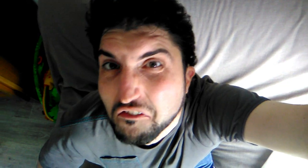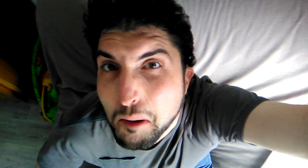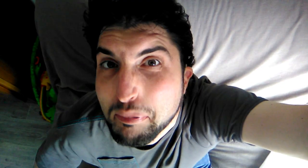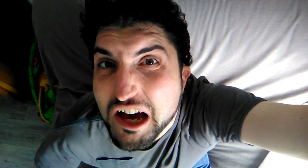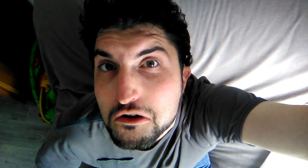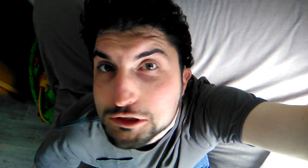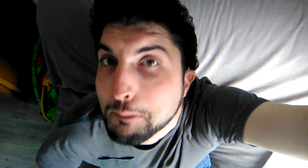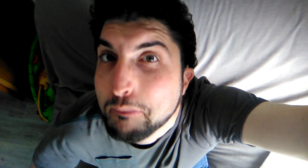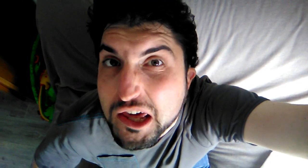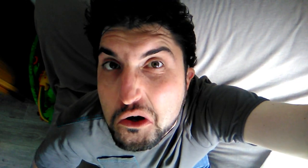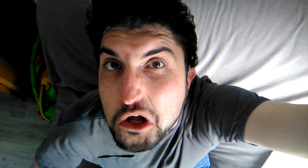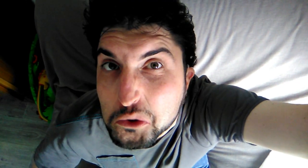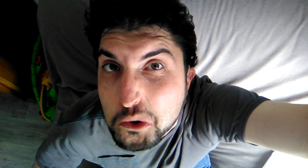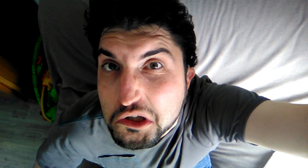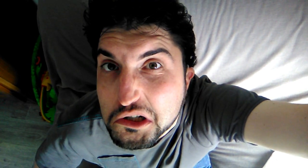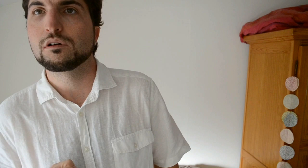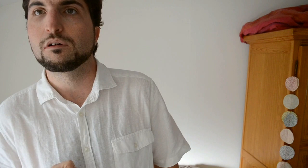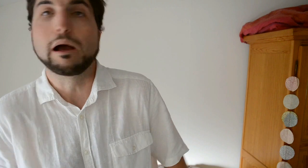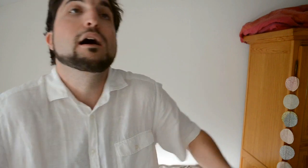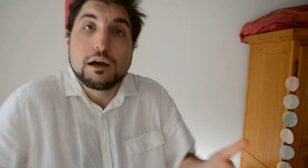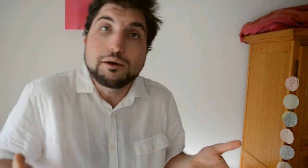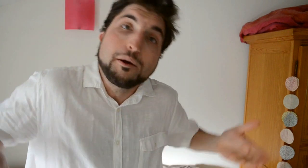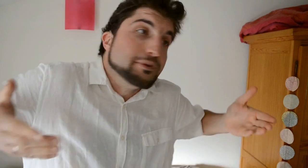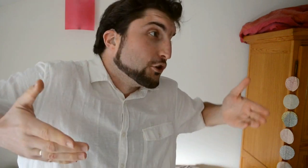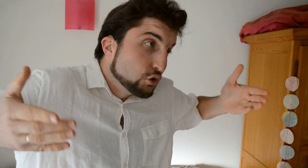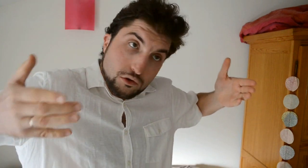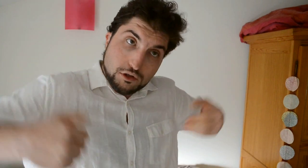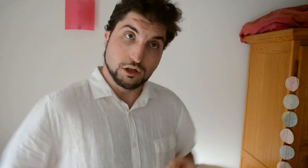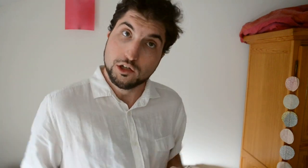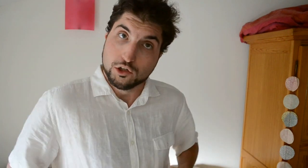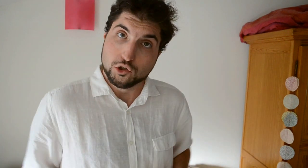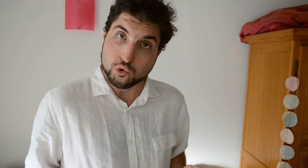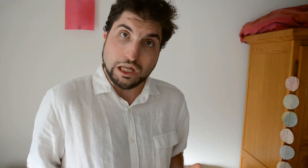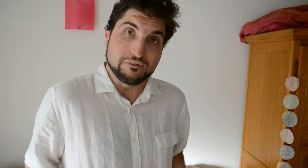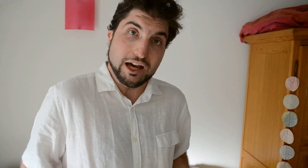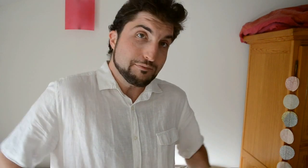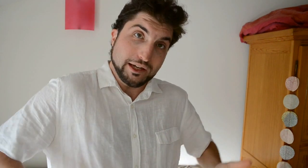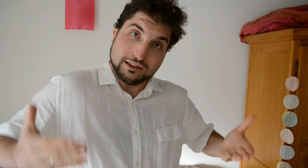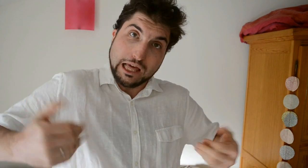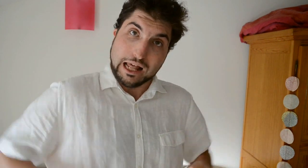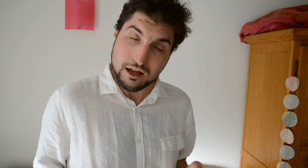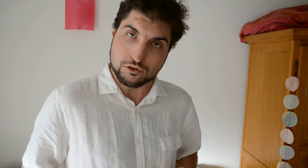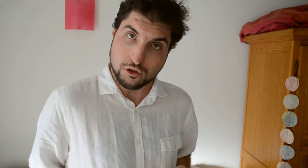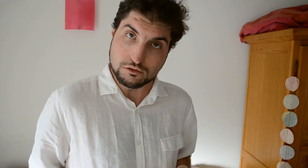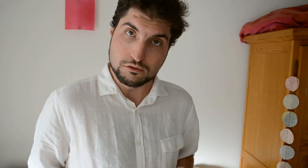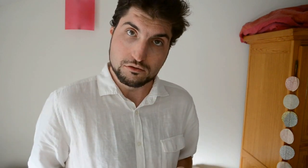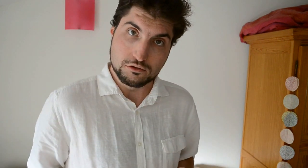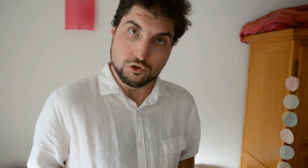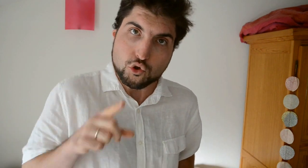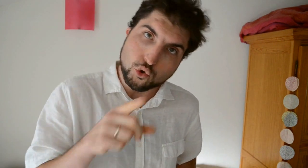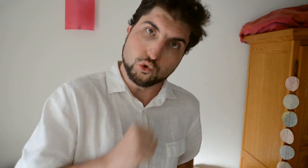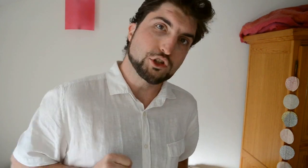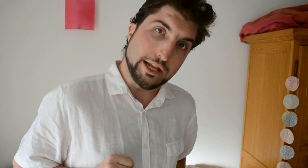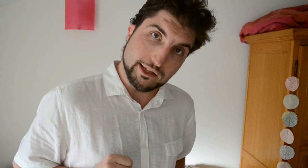ne va pas, non, c'est payant leur truc. Ben, bien sûr, tout travail mérite salaire, non ? Surtout de qualité.